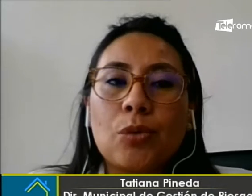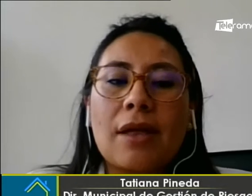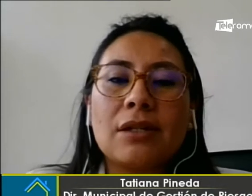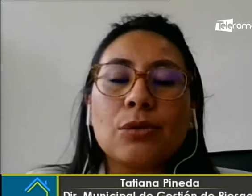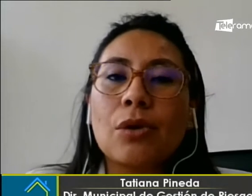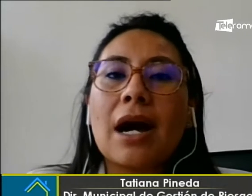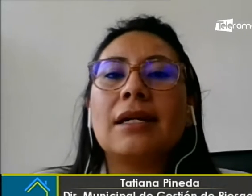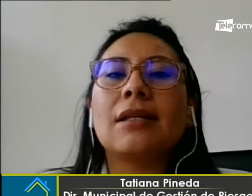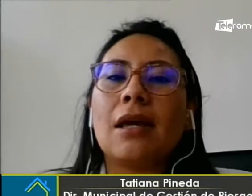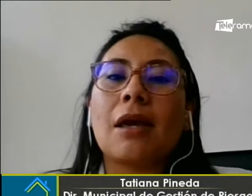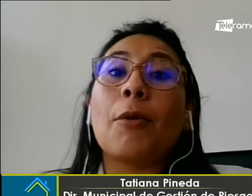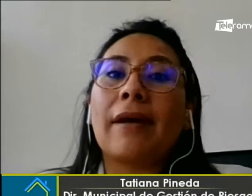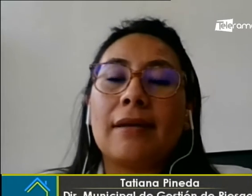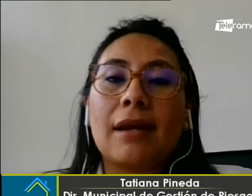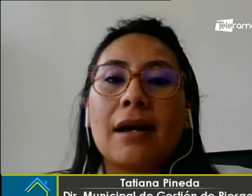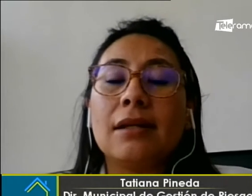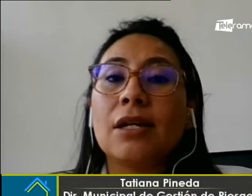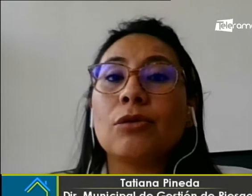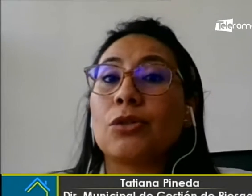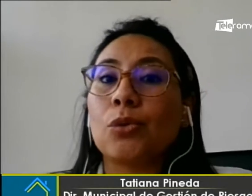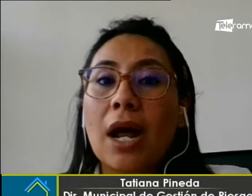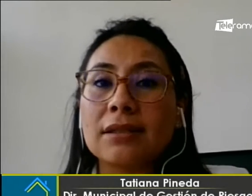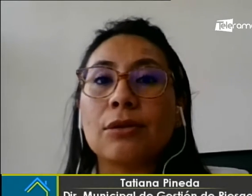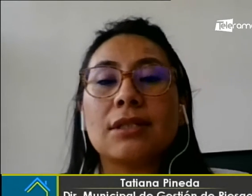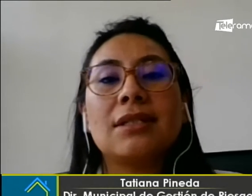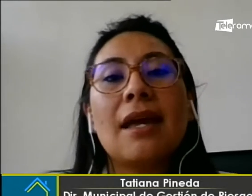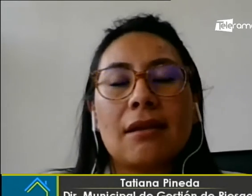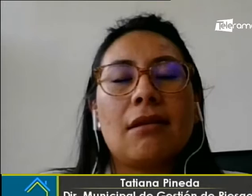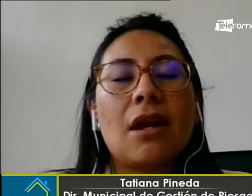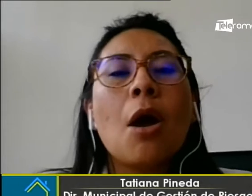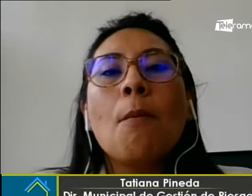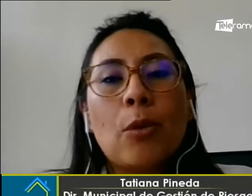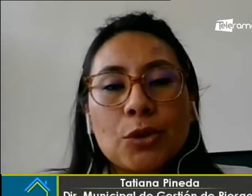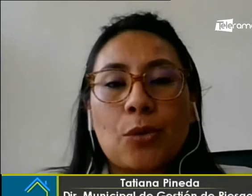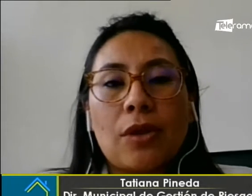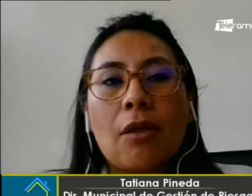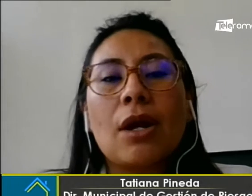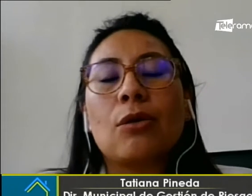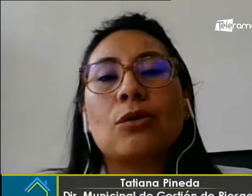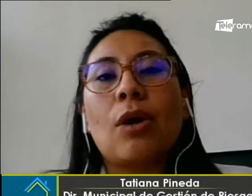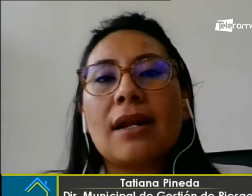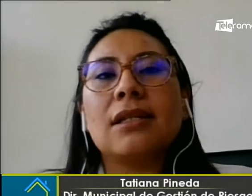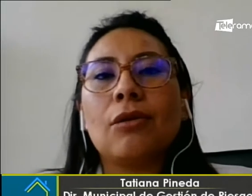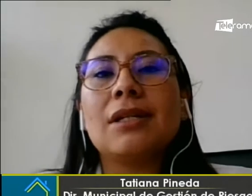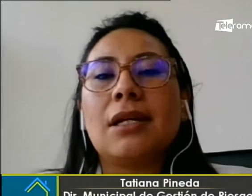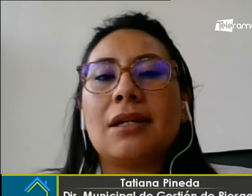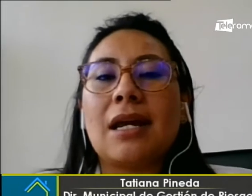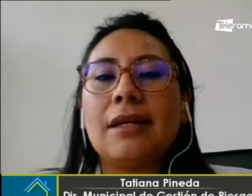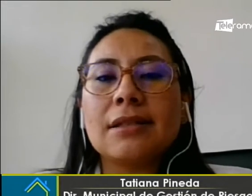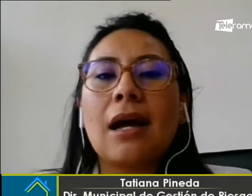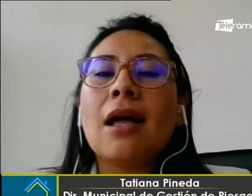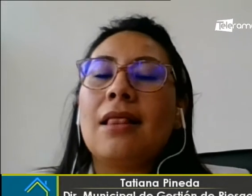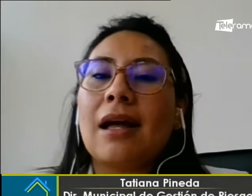infraestructura de sus hogares que puedan generar incendios estructurales. Entonces, sí hay que tener mucho cuidado en los lugares en donde